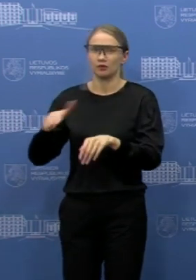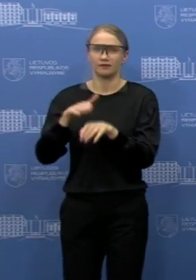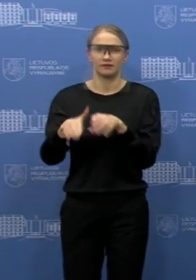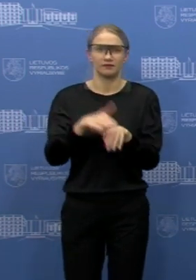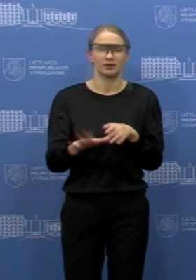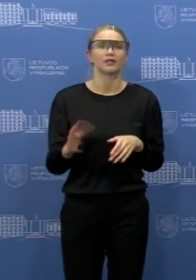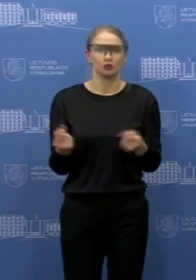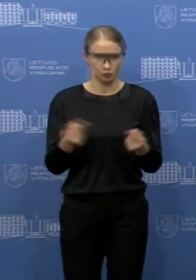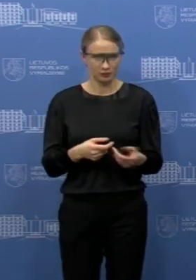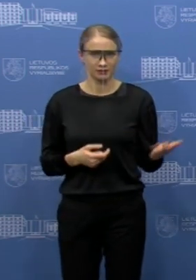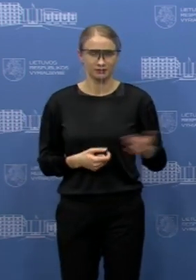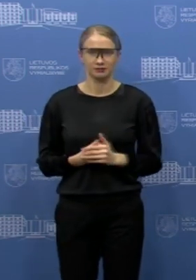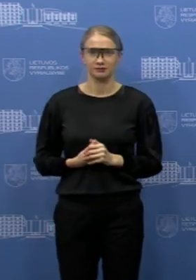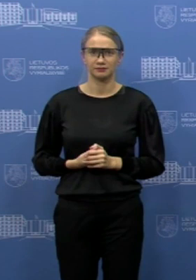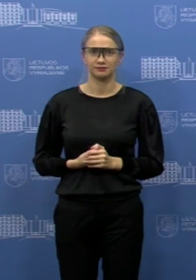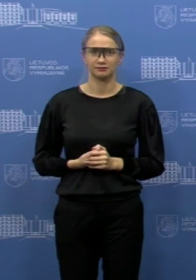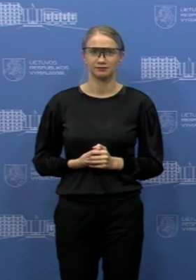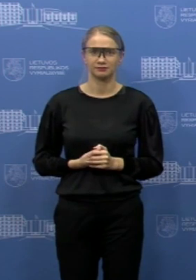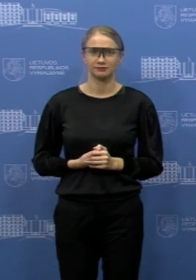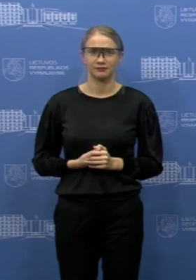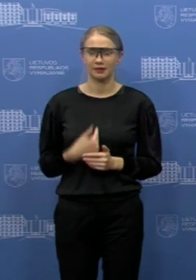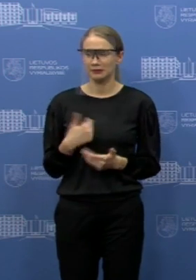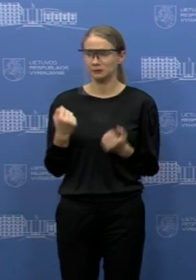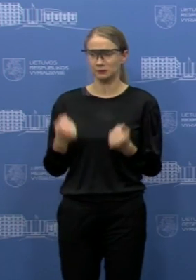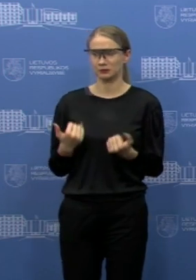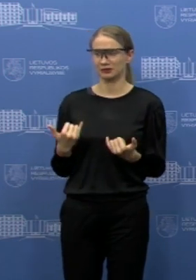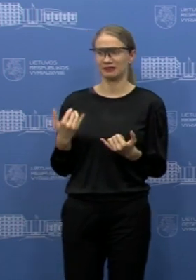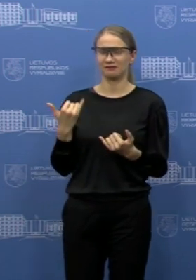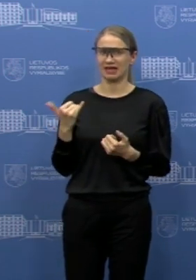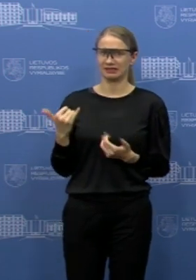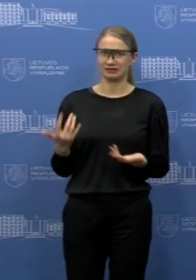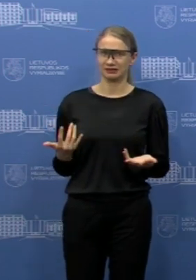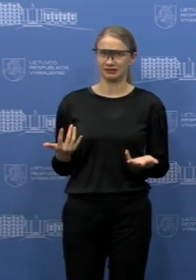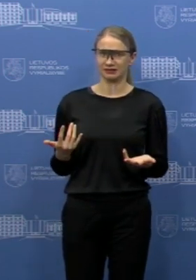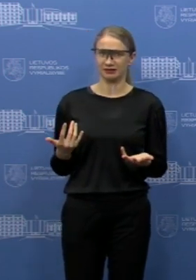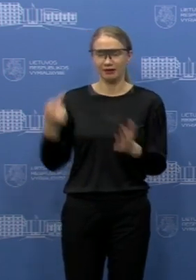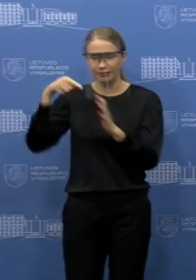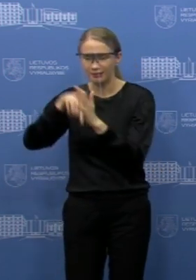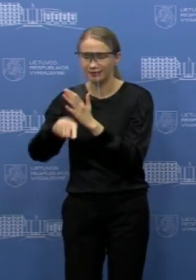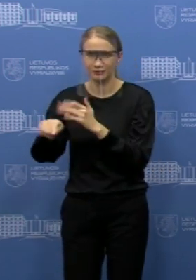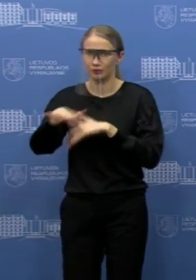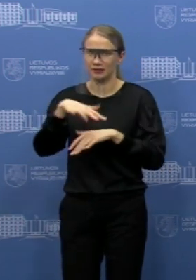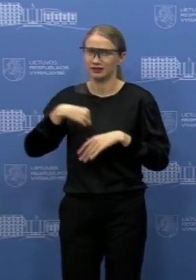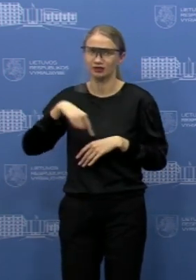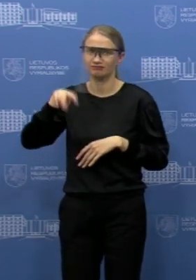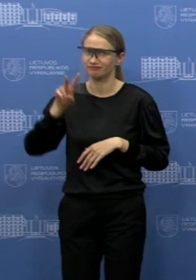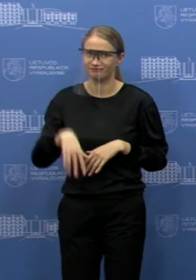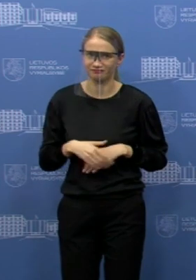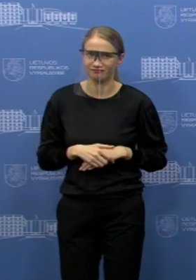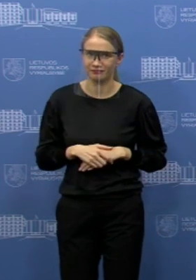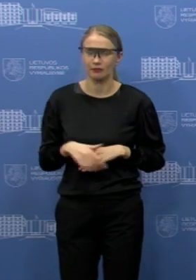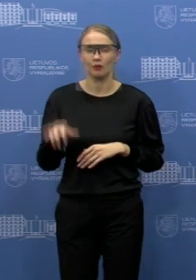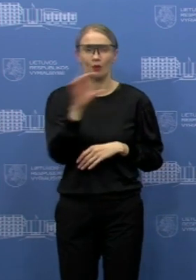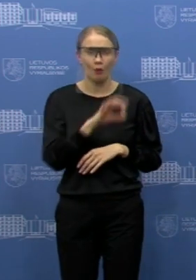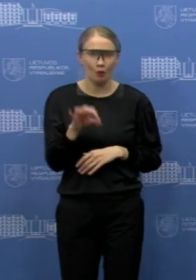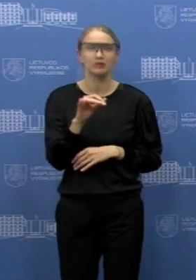sutiktumės. Na, tikrai sudėtinga man vertintos argumentus, nežinant daugiau detalių. Vėlgi, jeigu